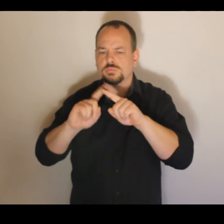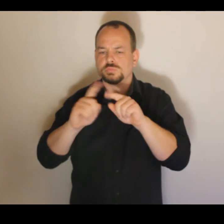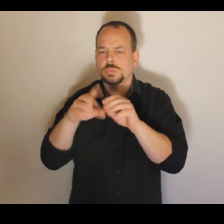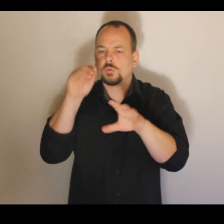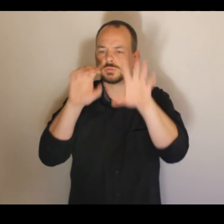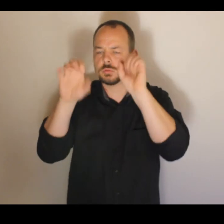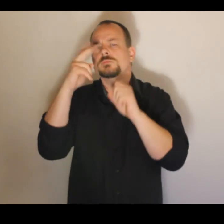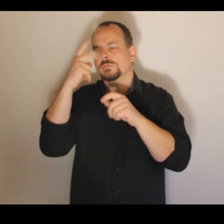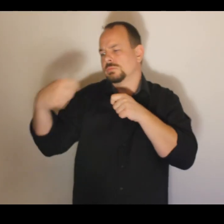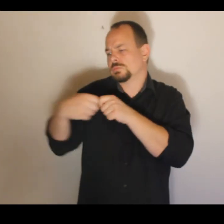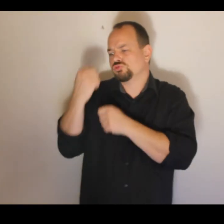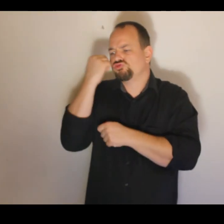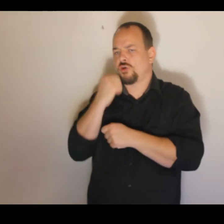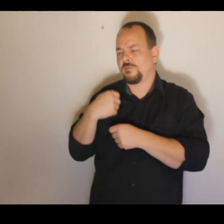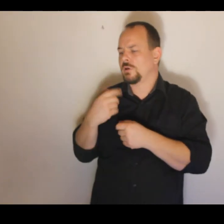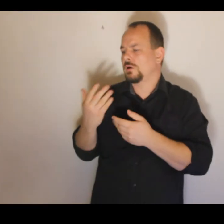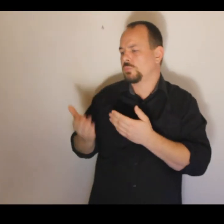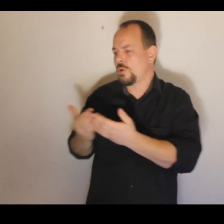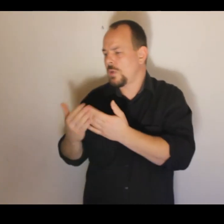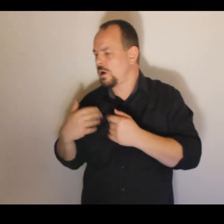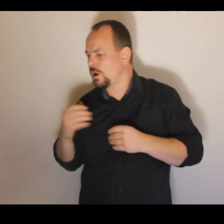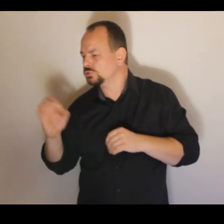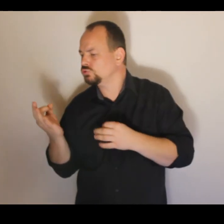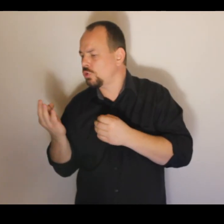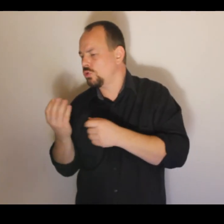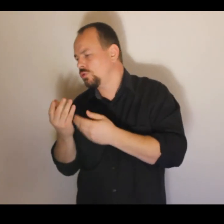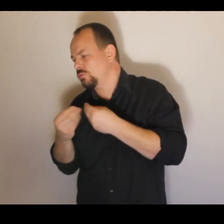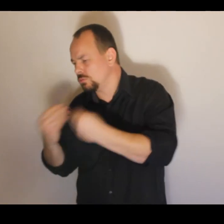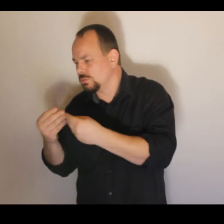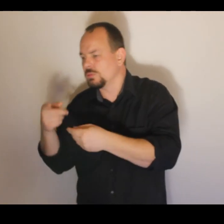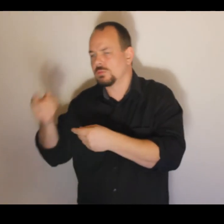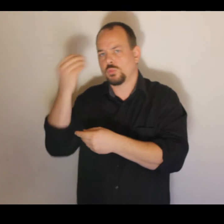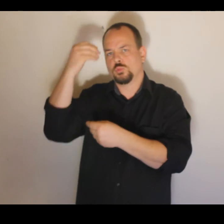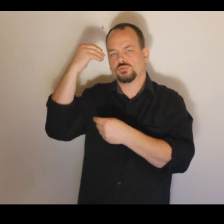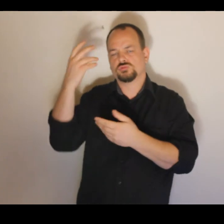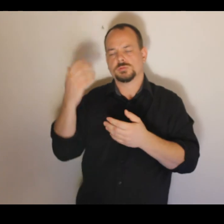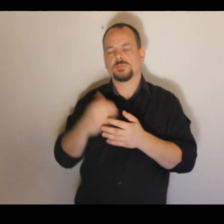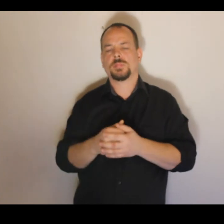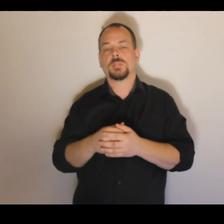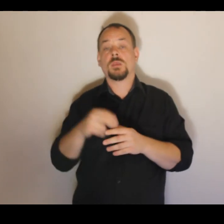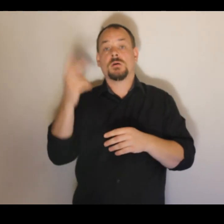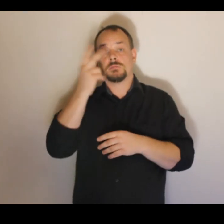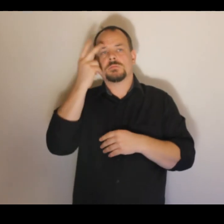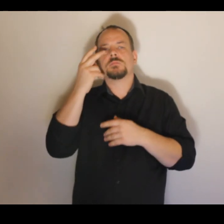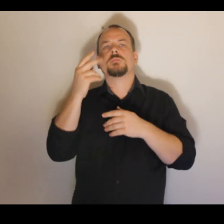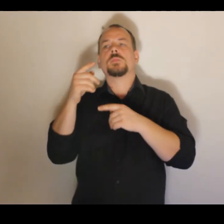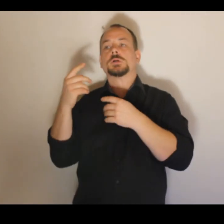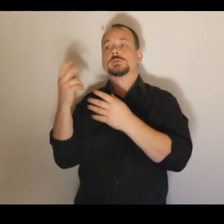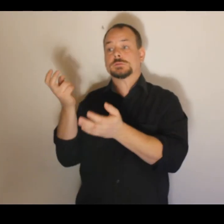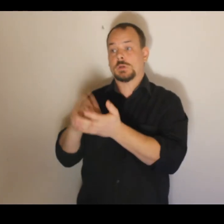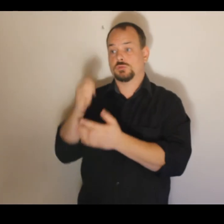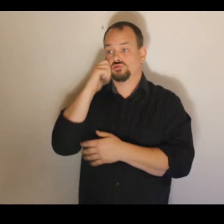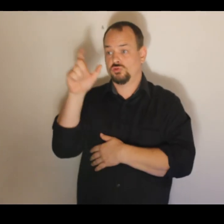to samozřejmě nastavuje celou řadu otázek. To si uvědomil už nejenom autor z CIFI, ale obecně on byl